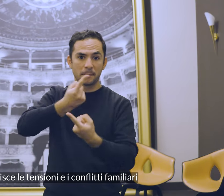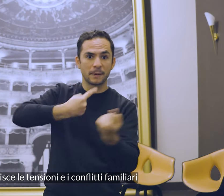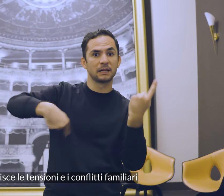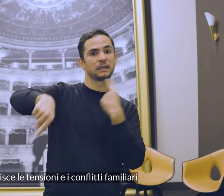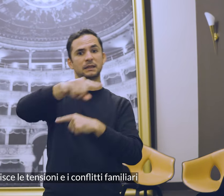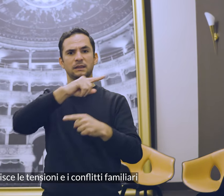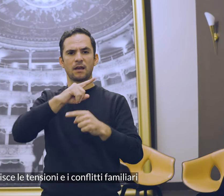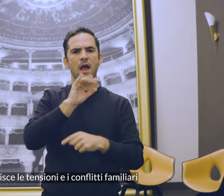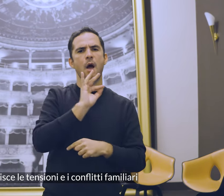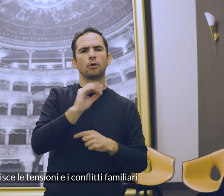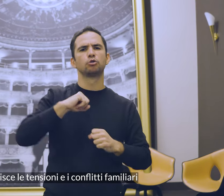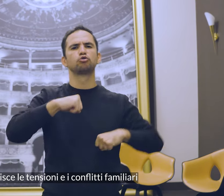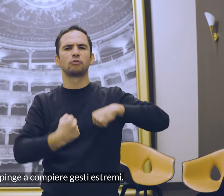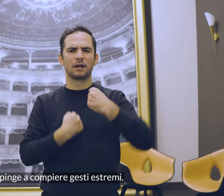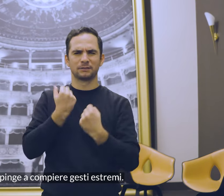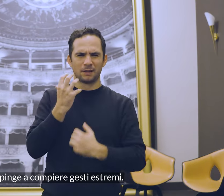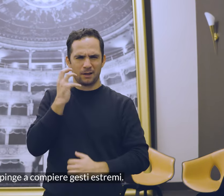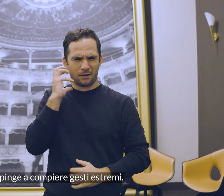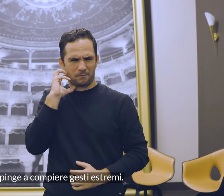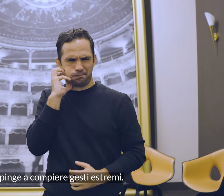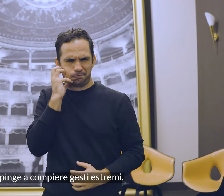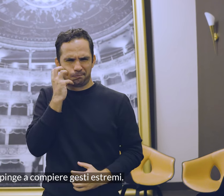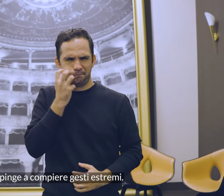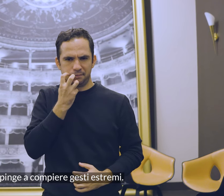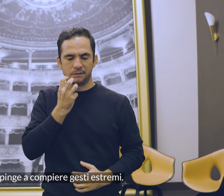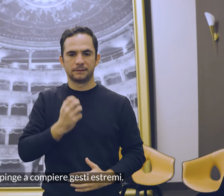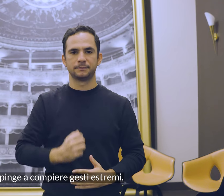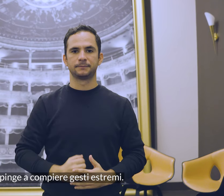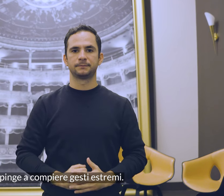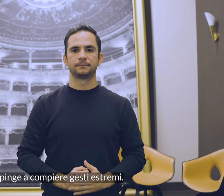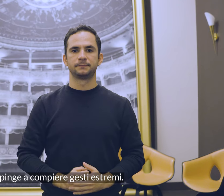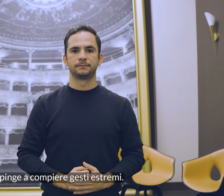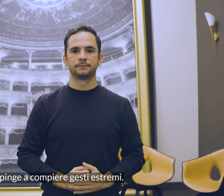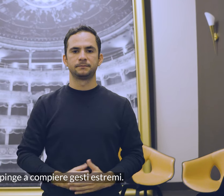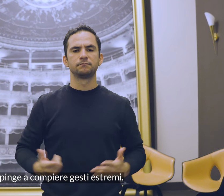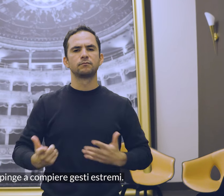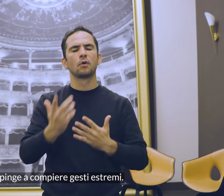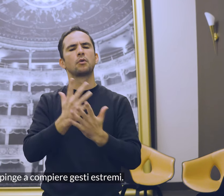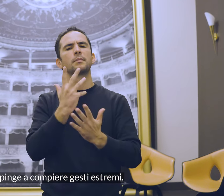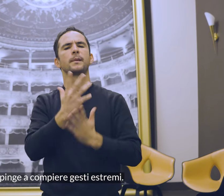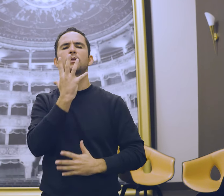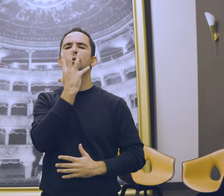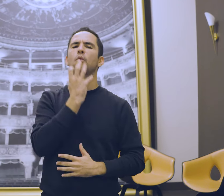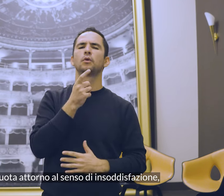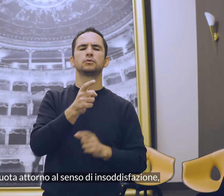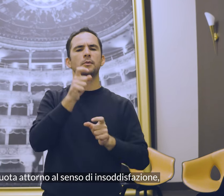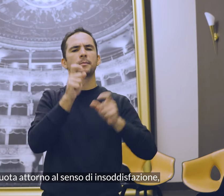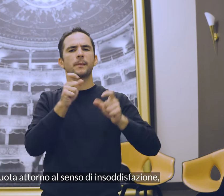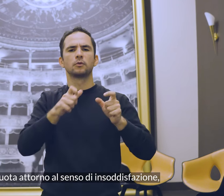conflitti familiari e spinge a compiere gesti estremi. Il dramma